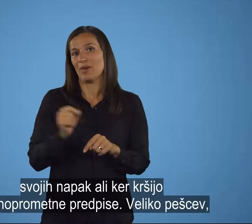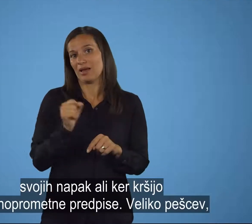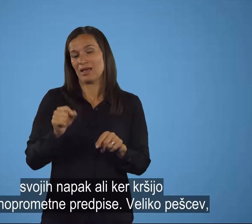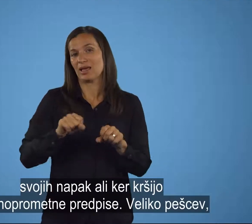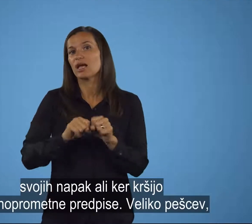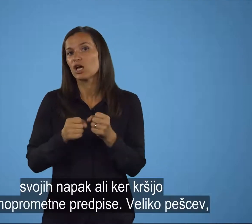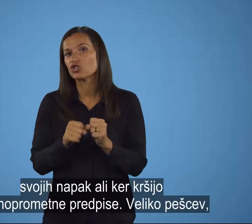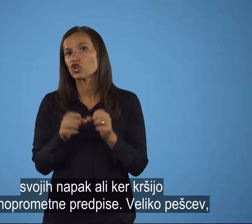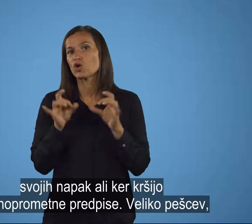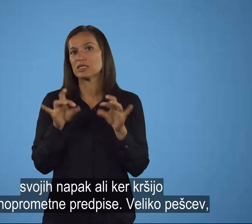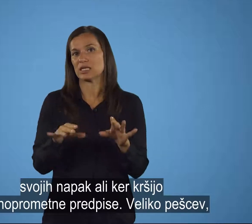predpise.